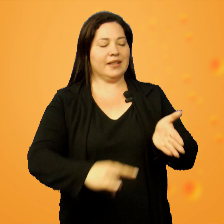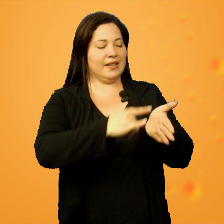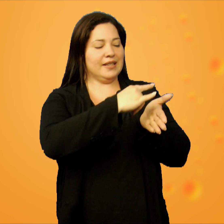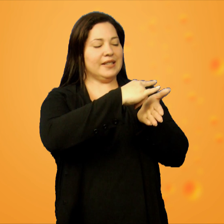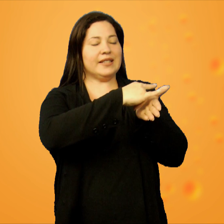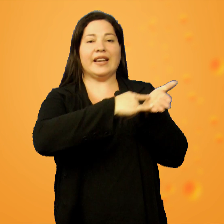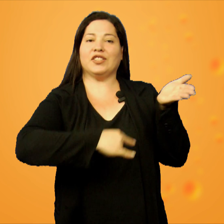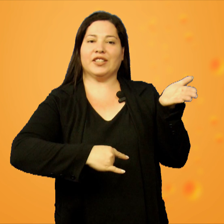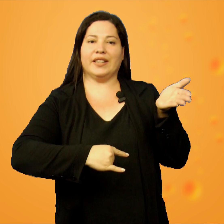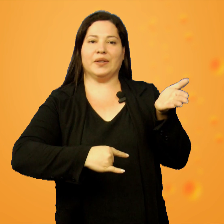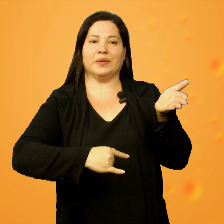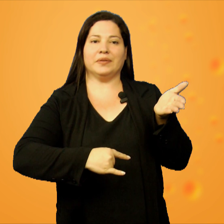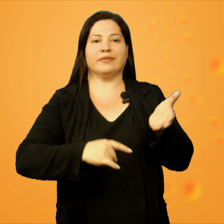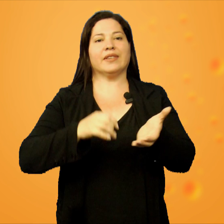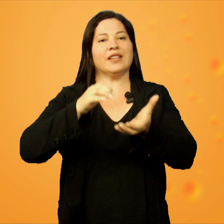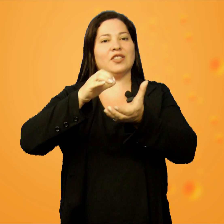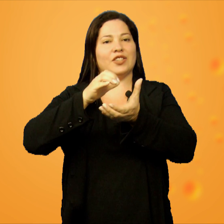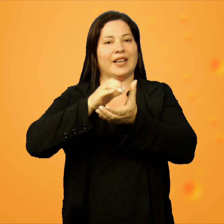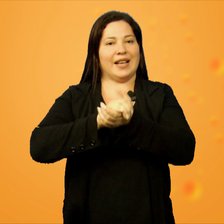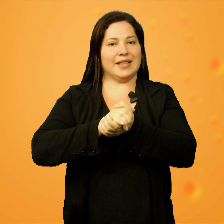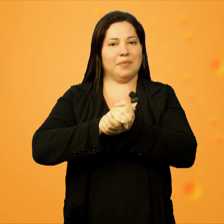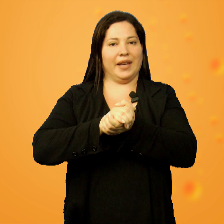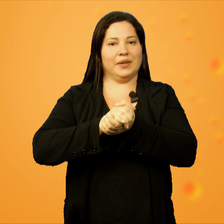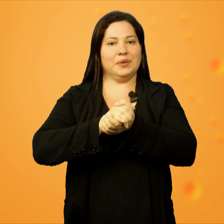Certidão de casamento.